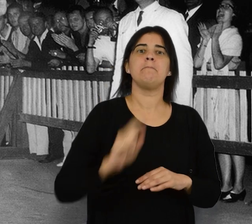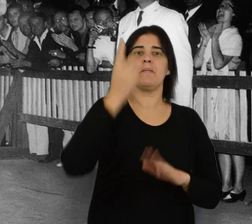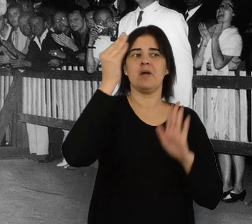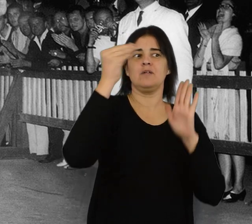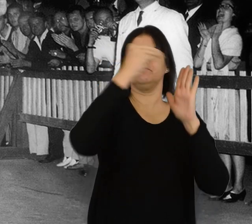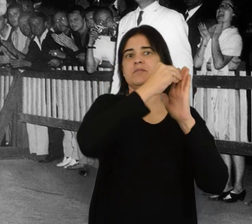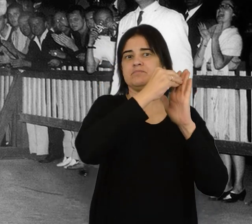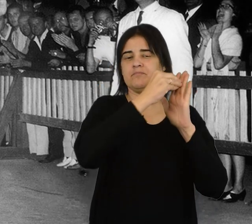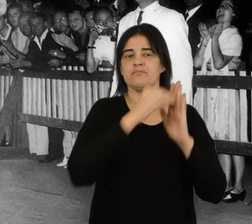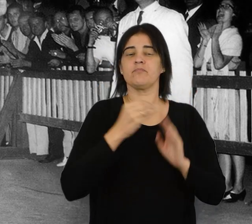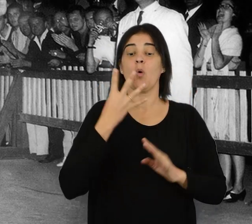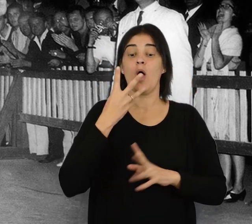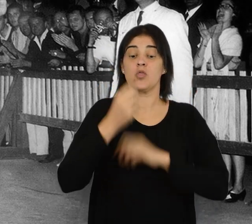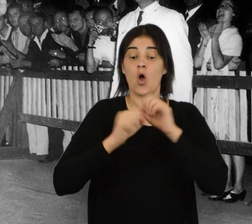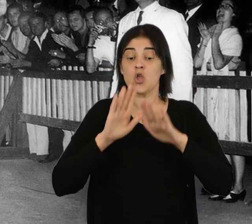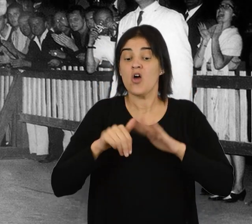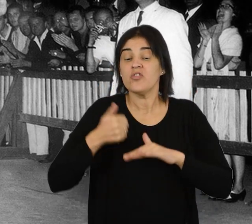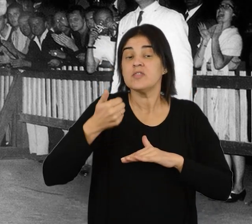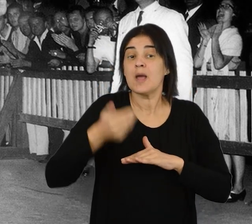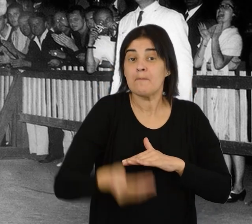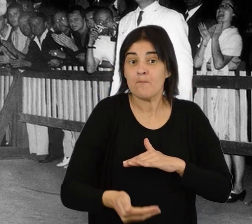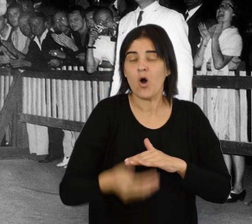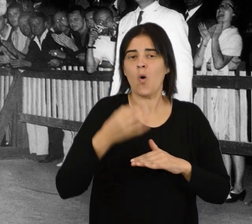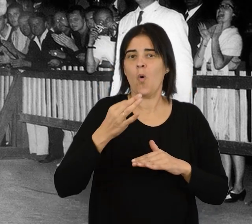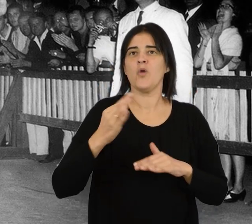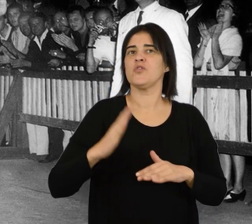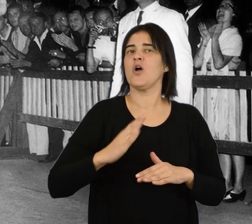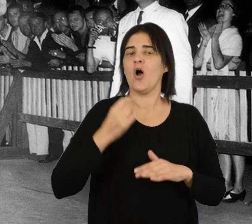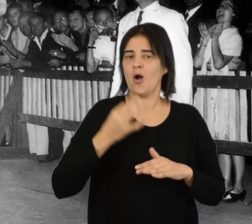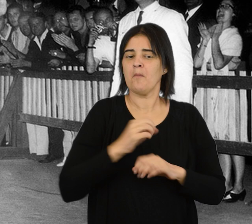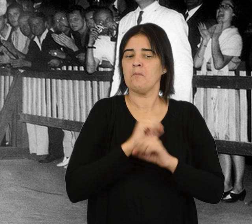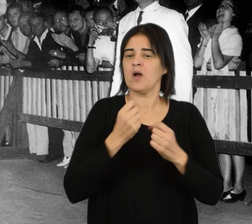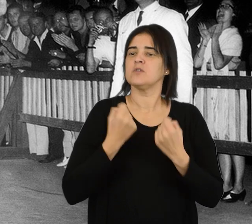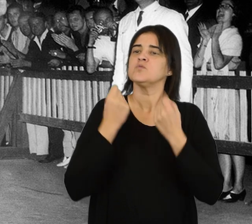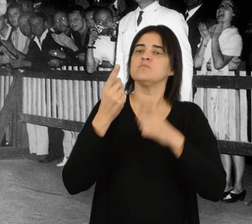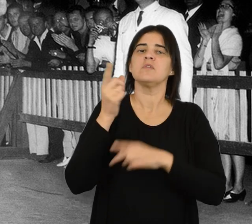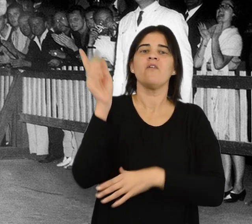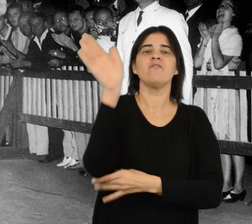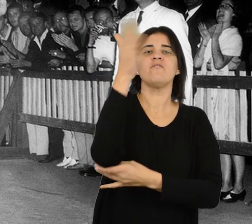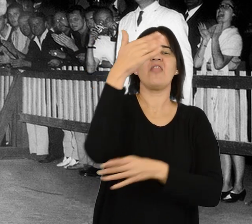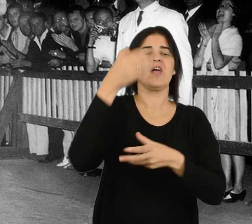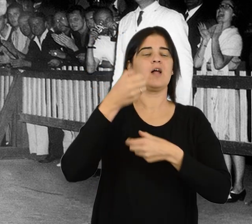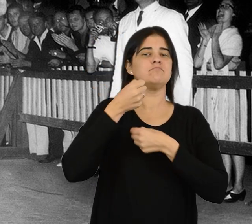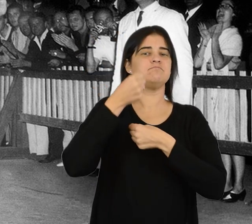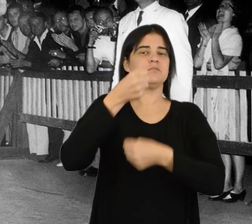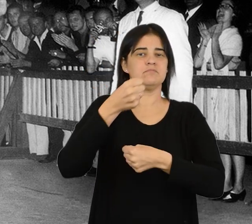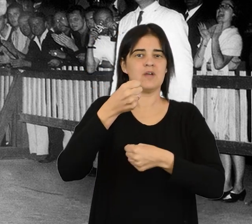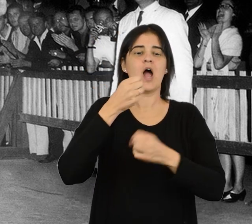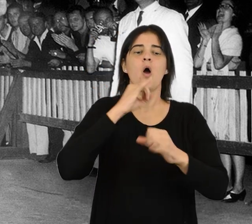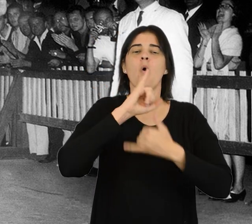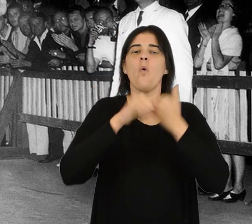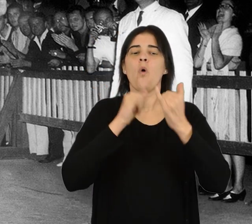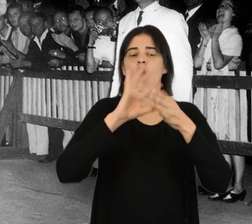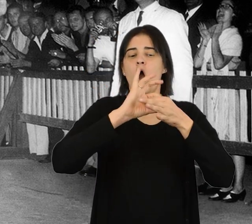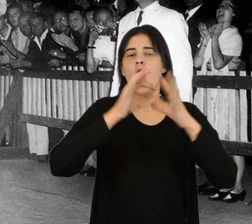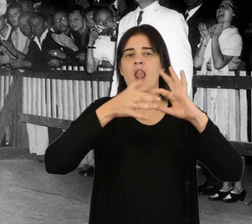primera vez. Cuatro años después, tuvo el honor de sostener la bandera de su país en la inauguración de los